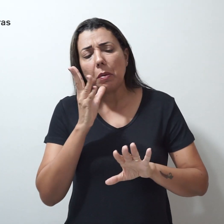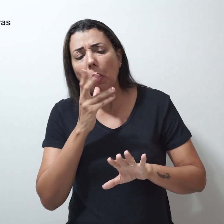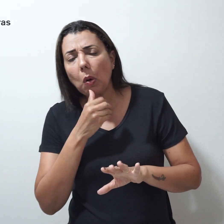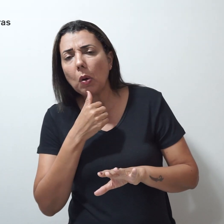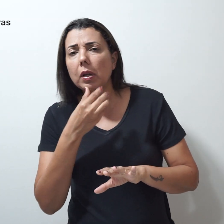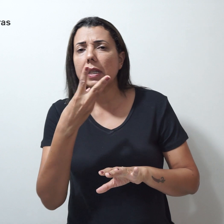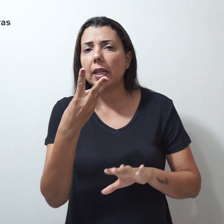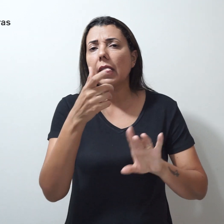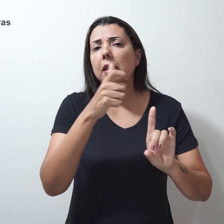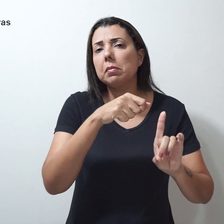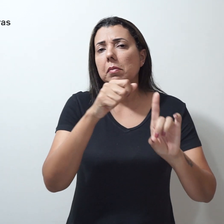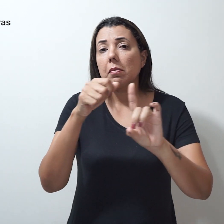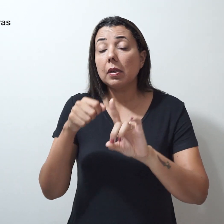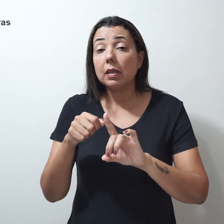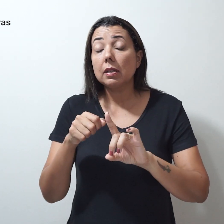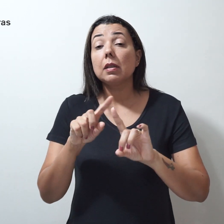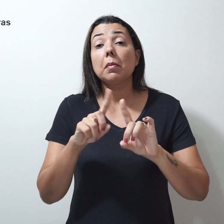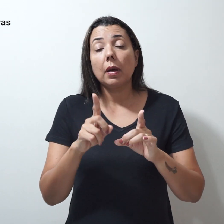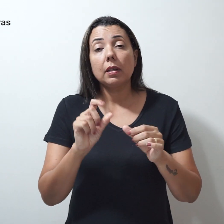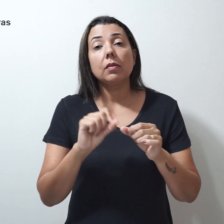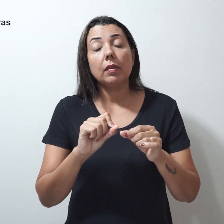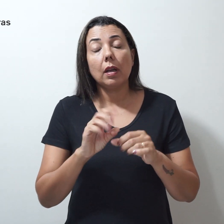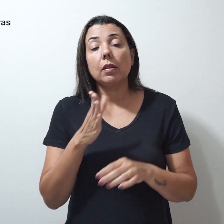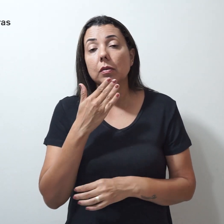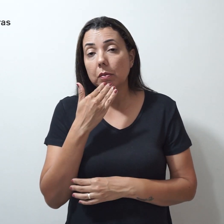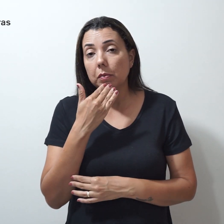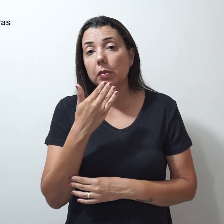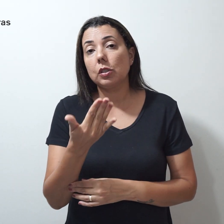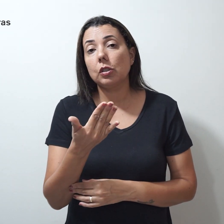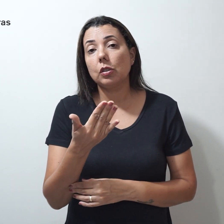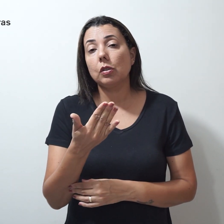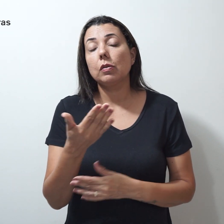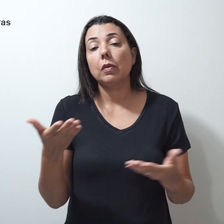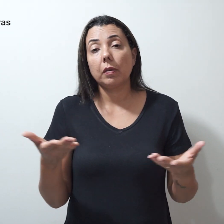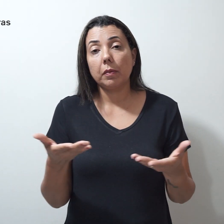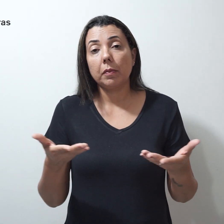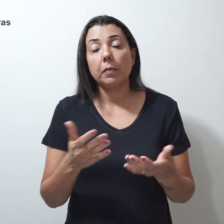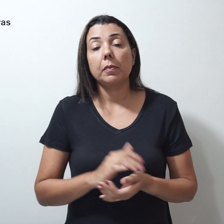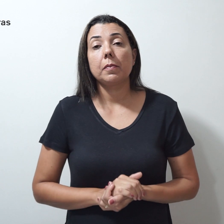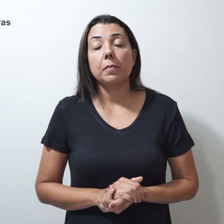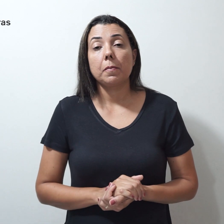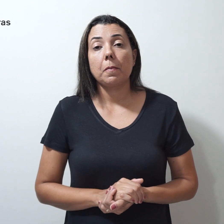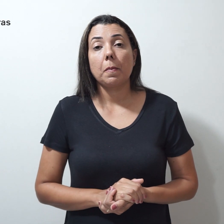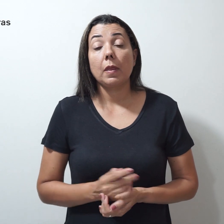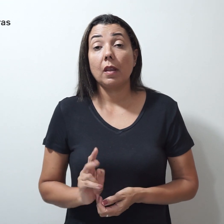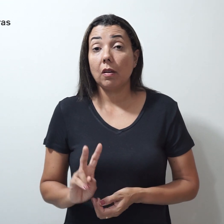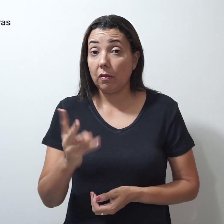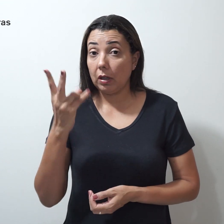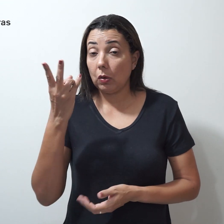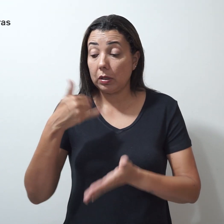três meses, então faça a solicitação nos próximos dias. Valores retroativos